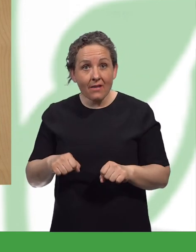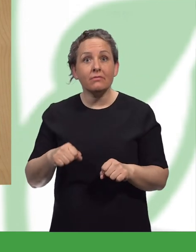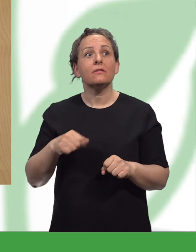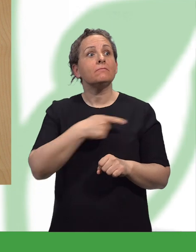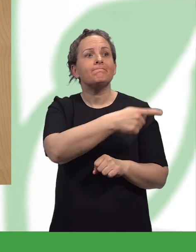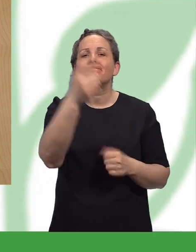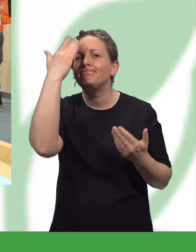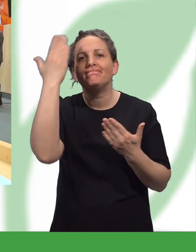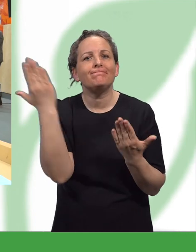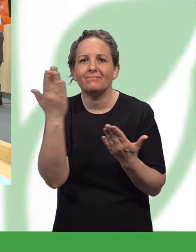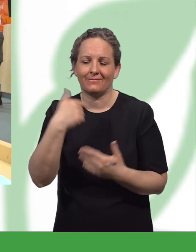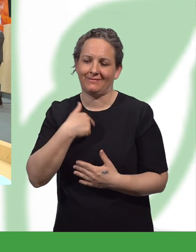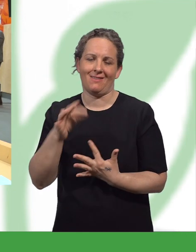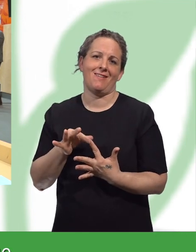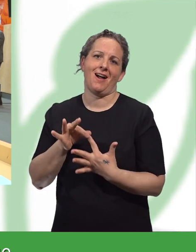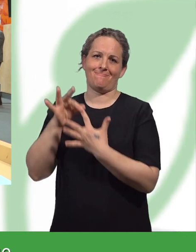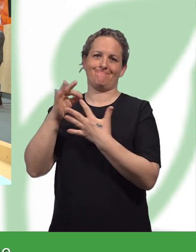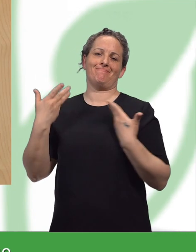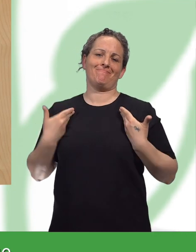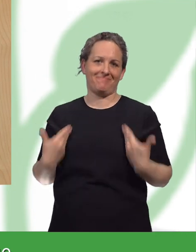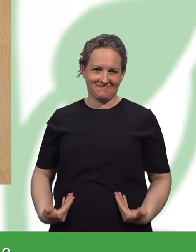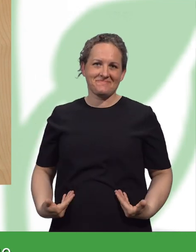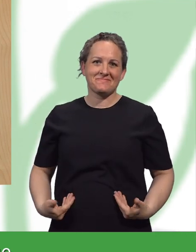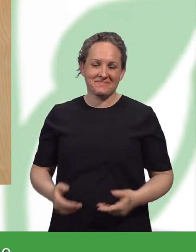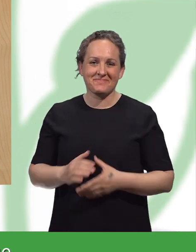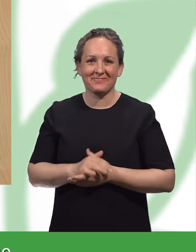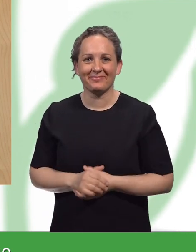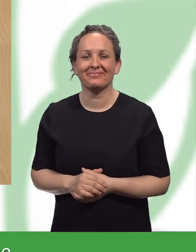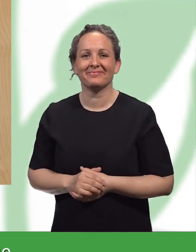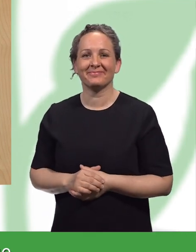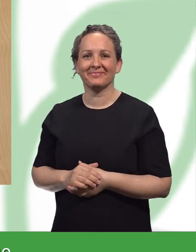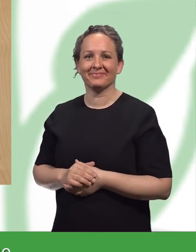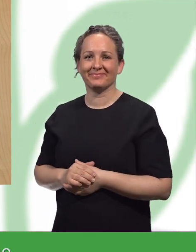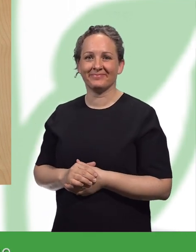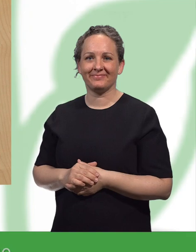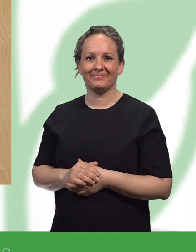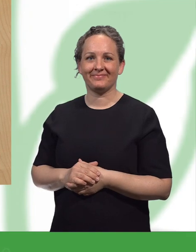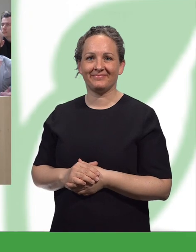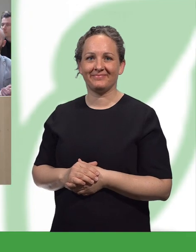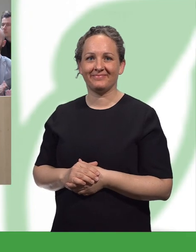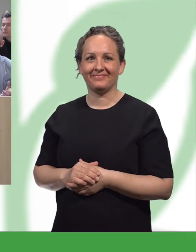das weiß nur ich und das kann nur ich, weil ich einzigartig bin.